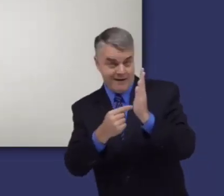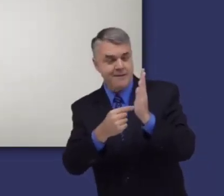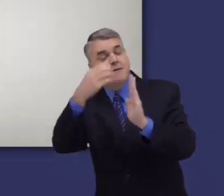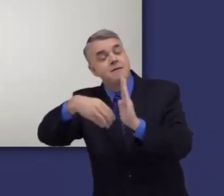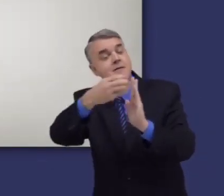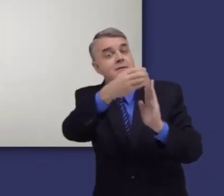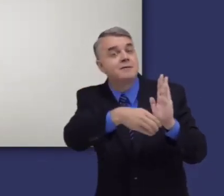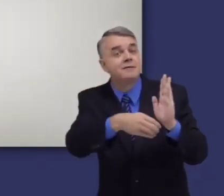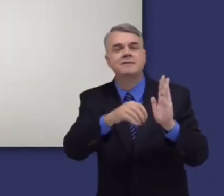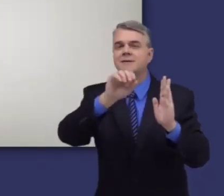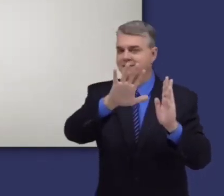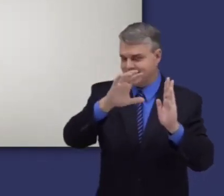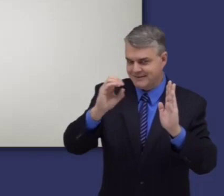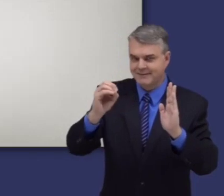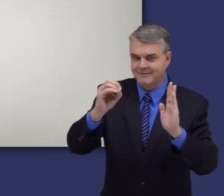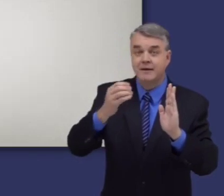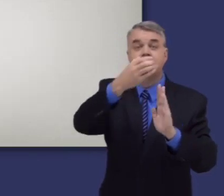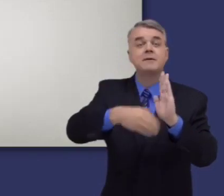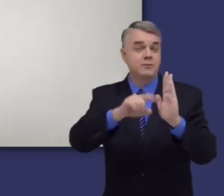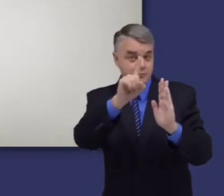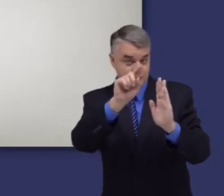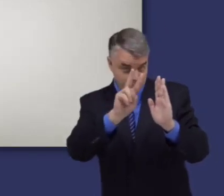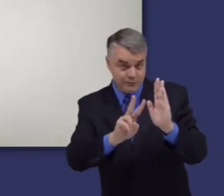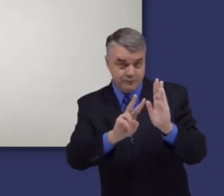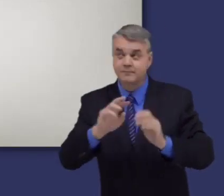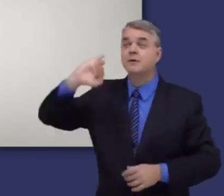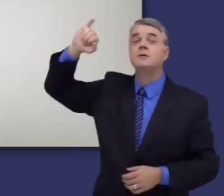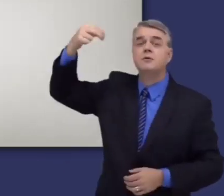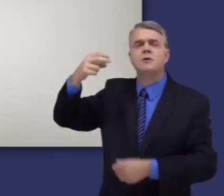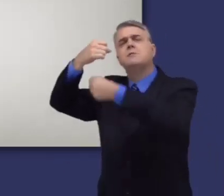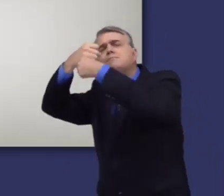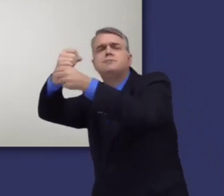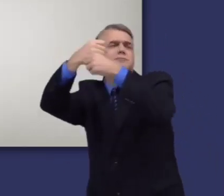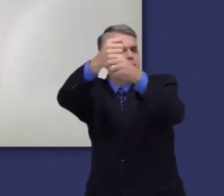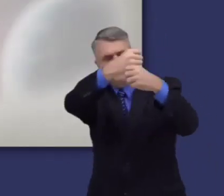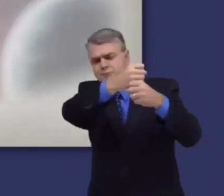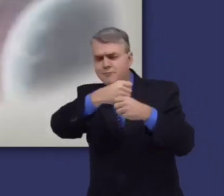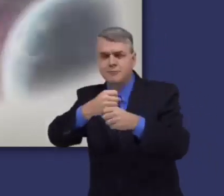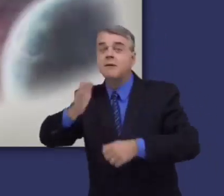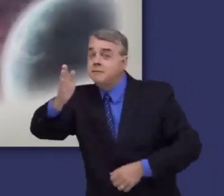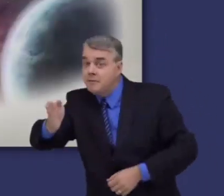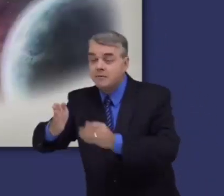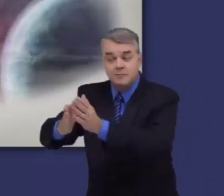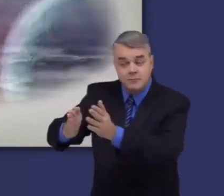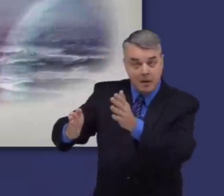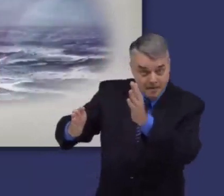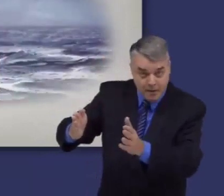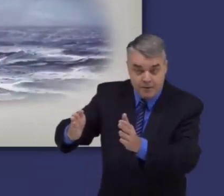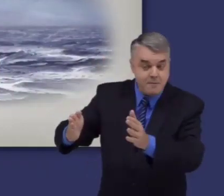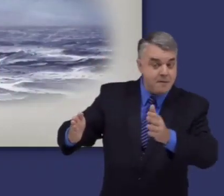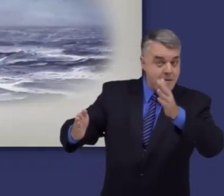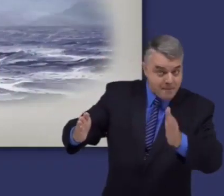Génesis tiene cincuenta capítulos. Los capítulos 1 y 2 explican cómo Dios,